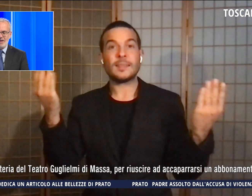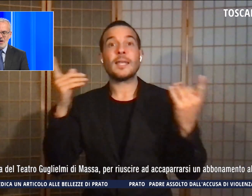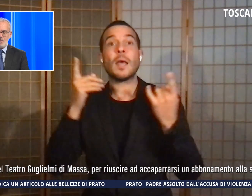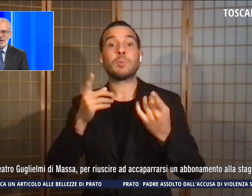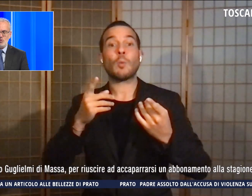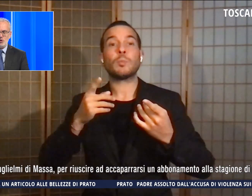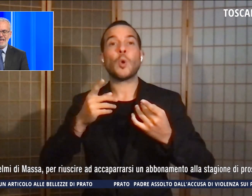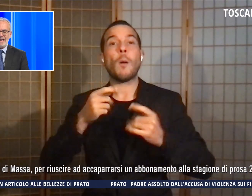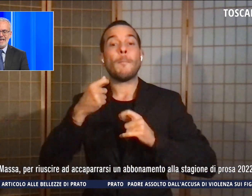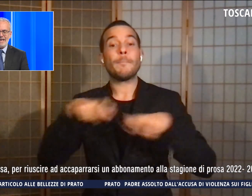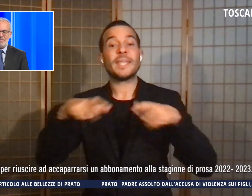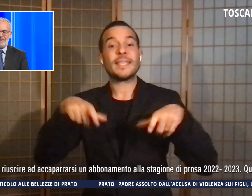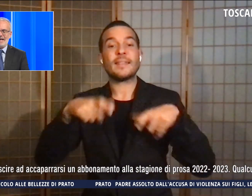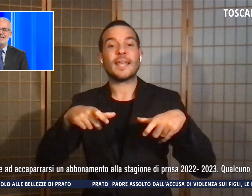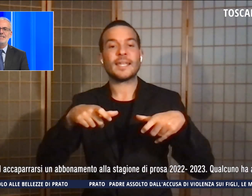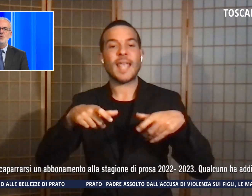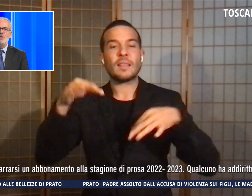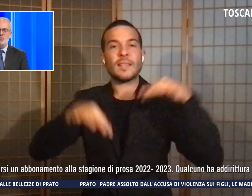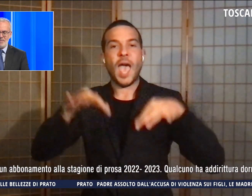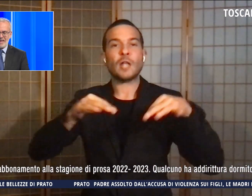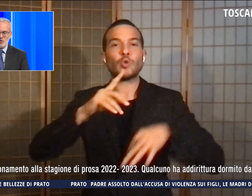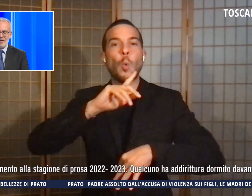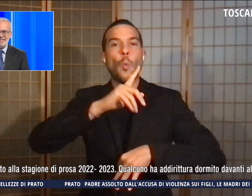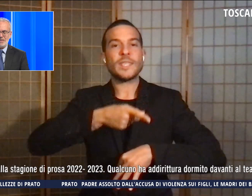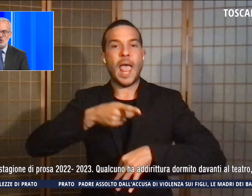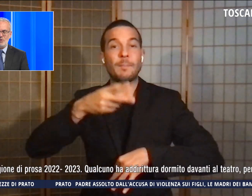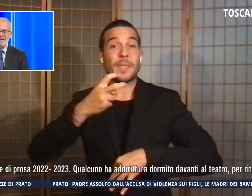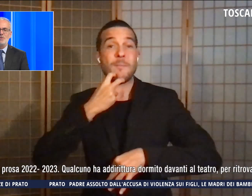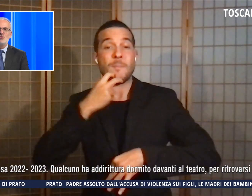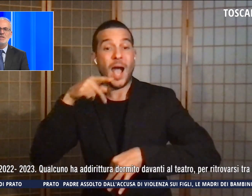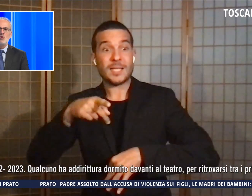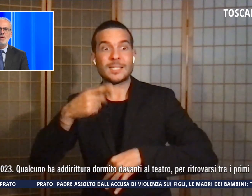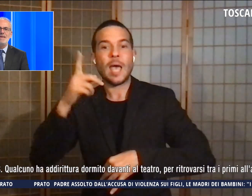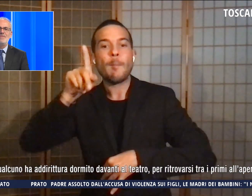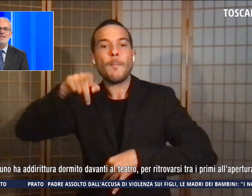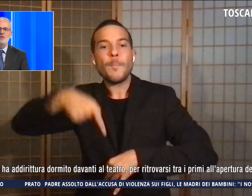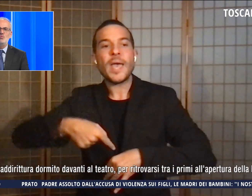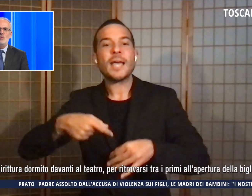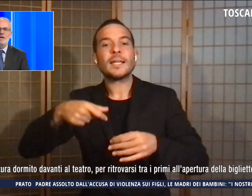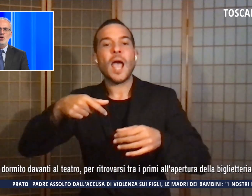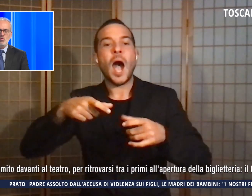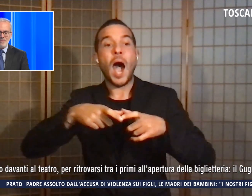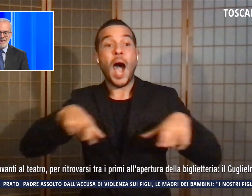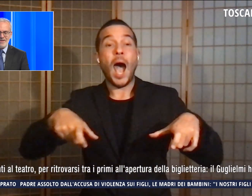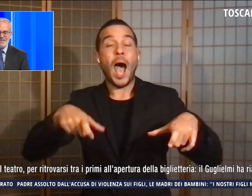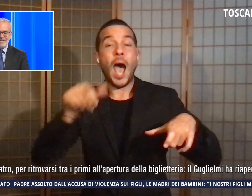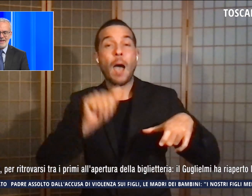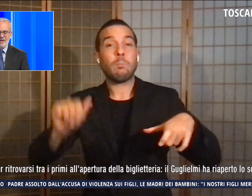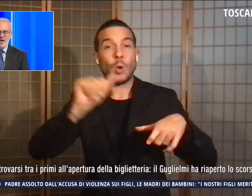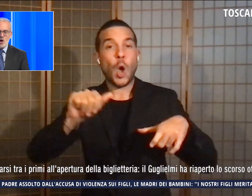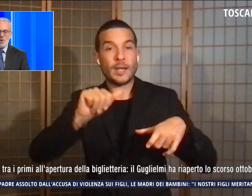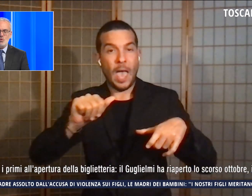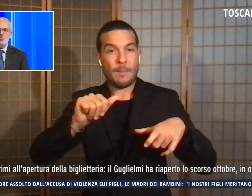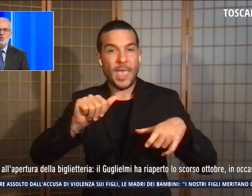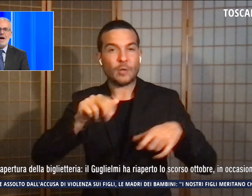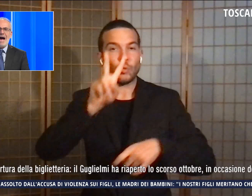Massa, per riuscire ad accaparrarsi un abbonamento alla stagione di prosa 2022-2023.